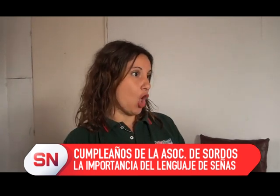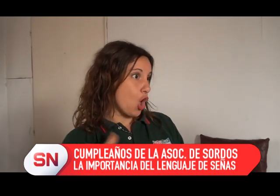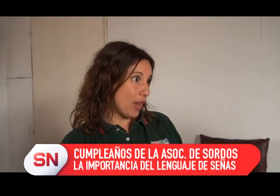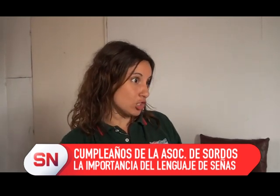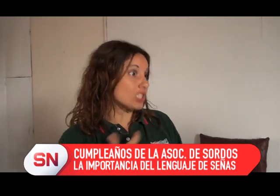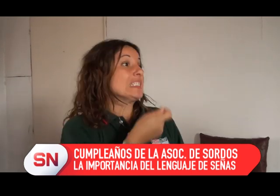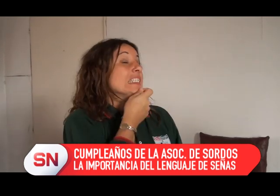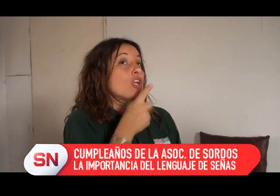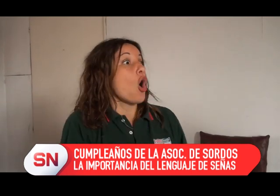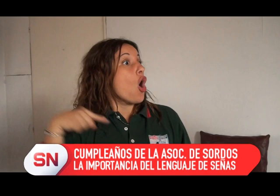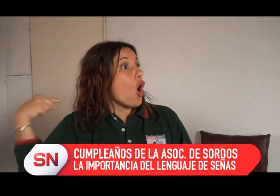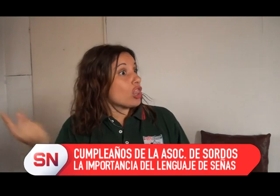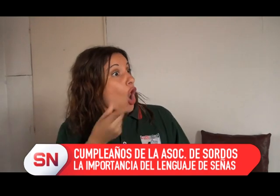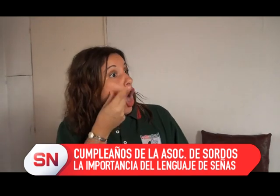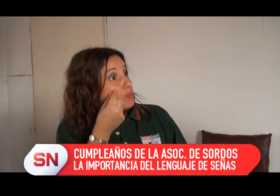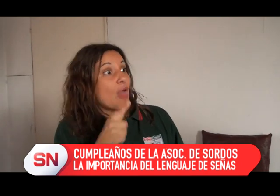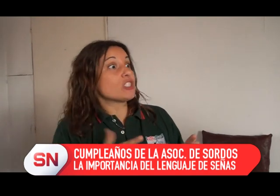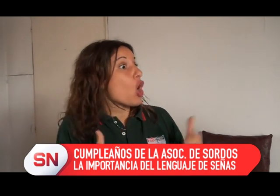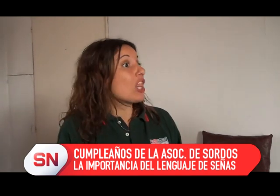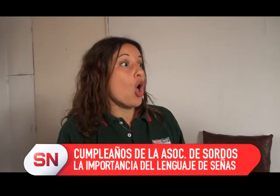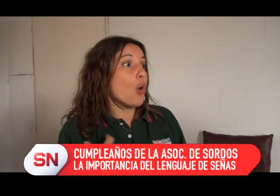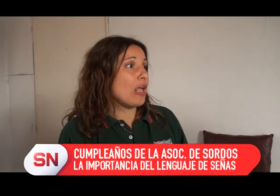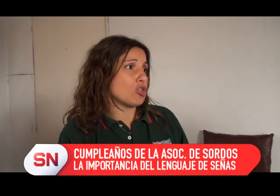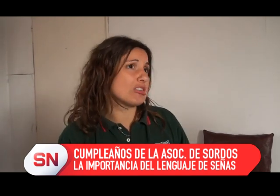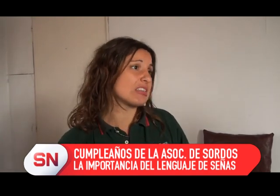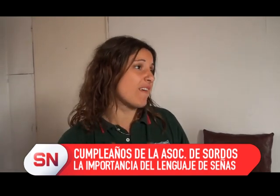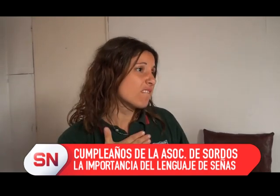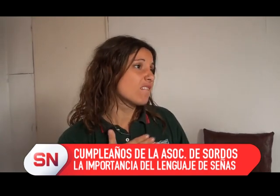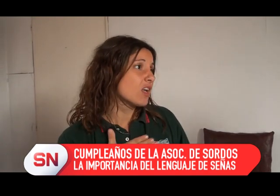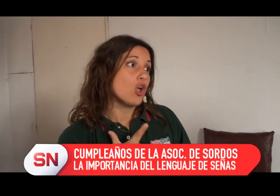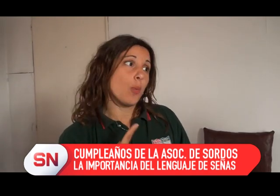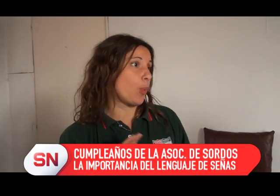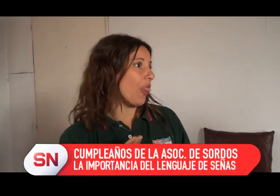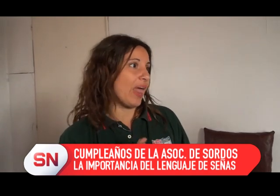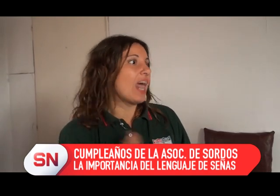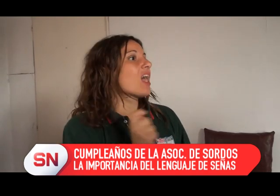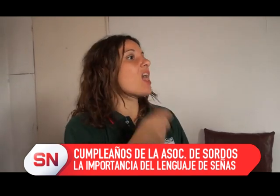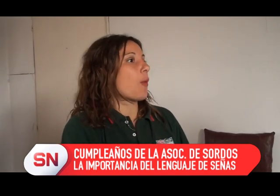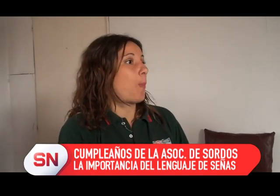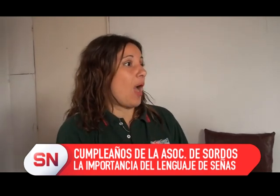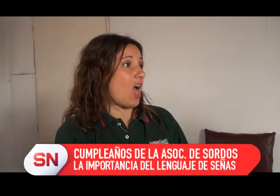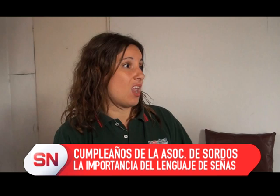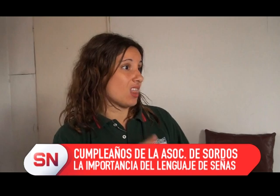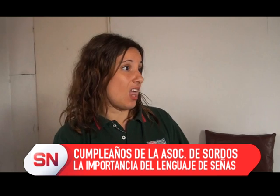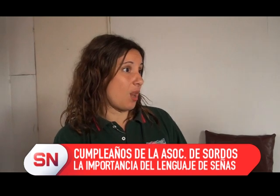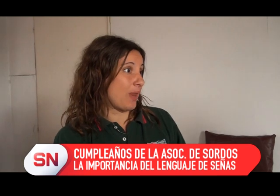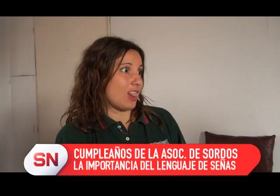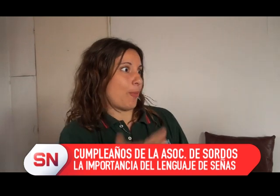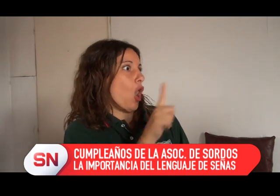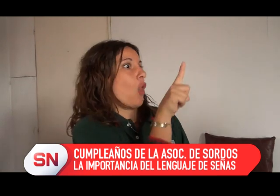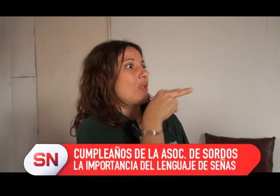donde la obra social le cubra un intérprete o un acompañante donde el chico puede ir